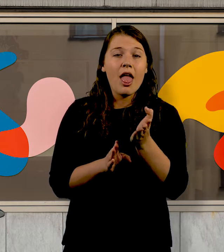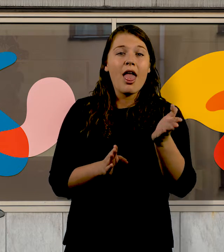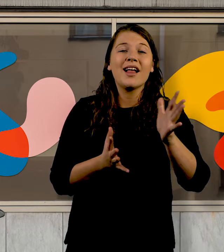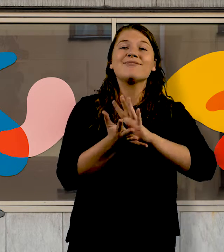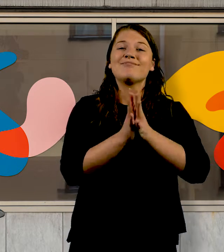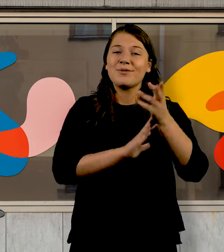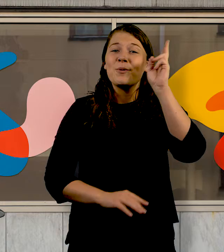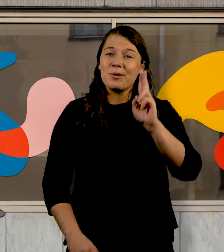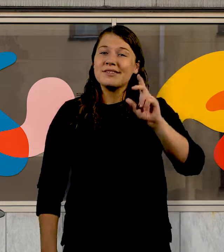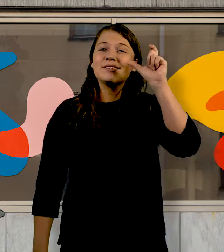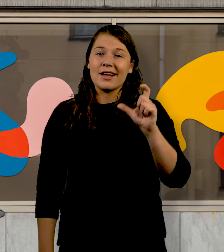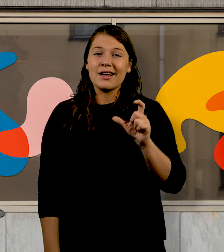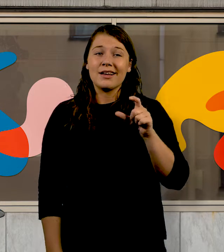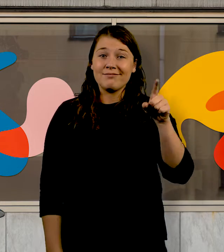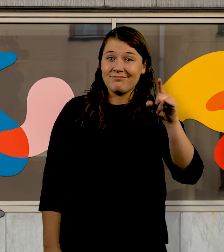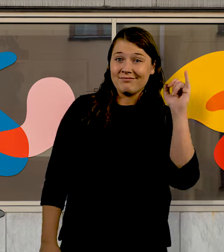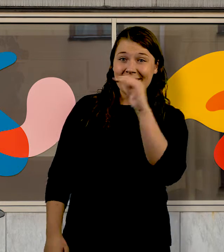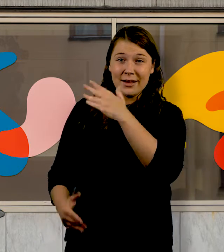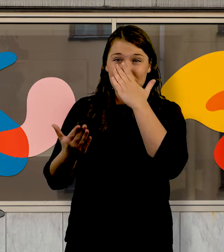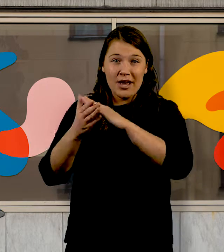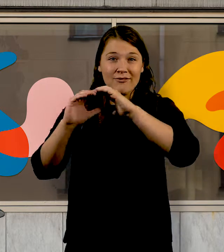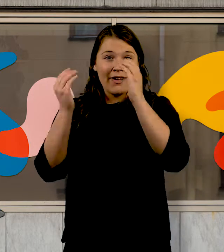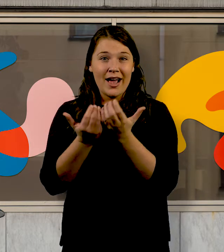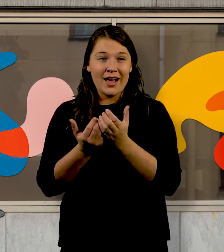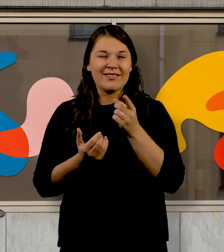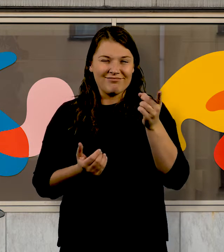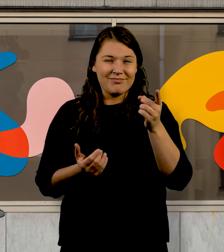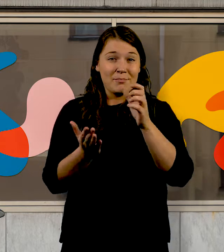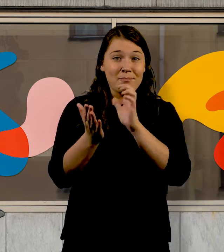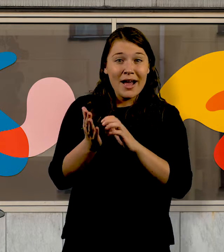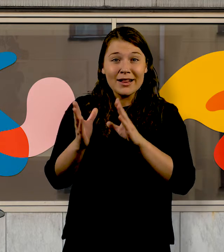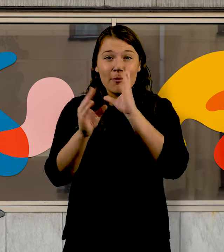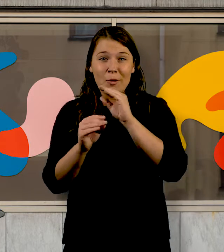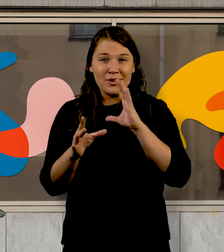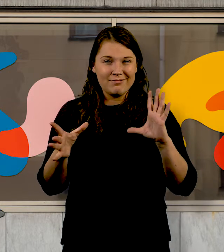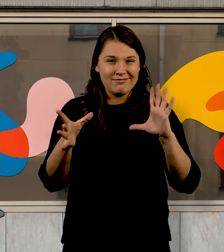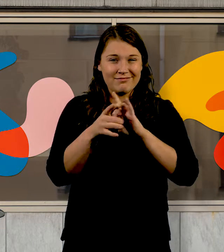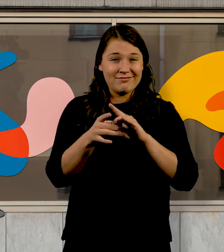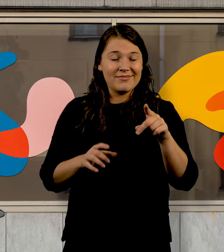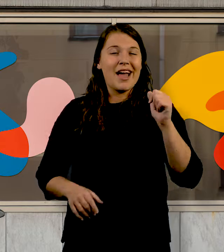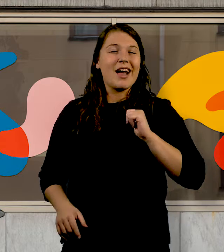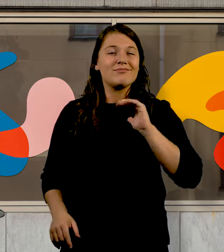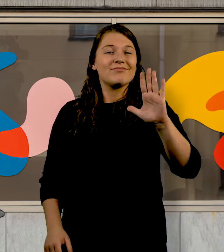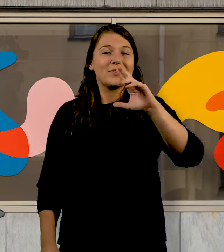För henne handlar det i den konstnärliga processen om att hitta det enskilda verkets inneboende rytm och hur